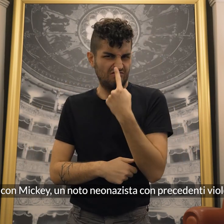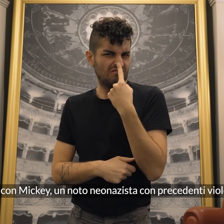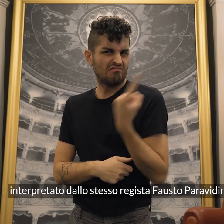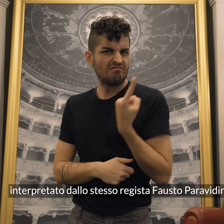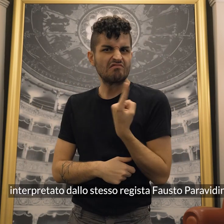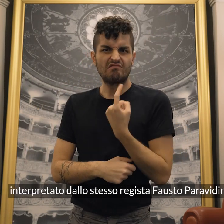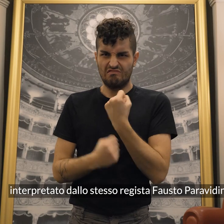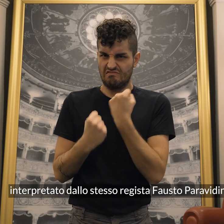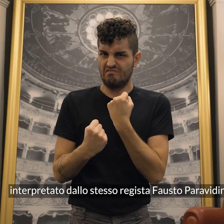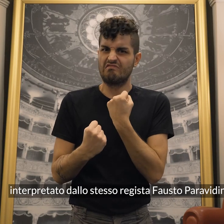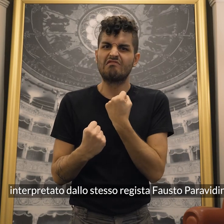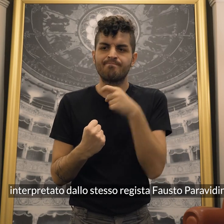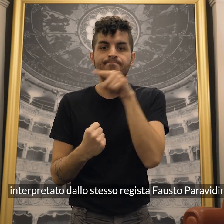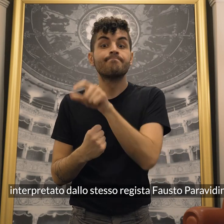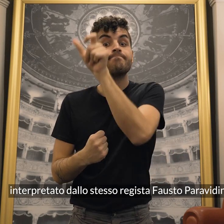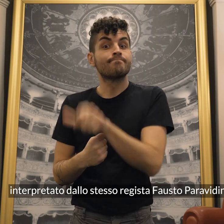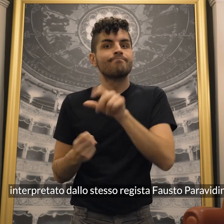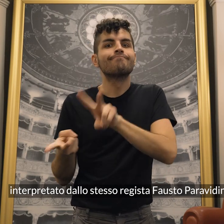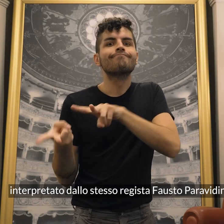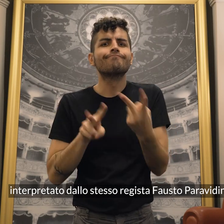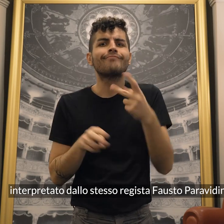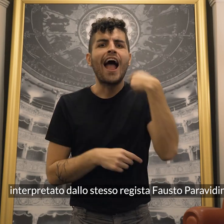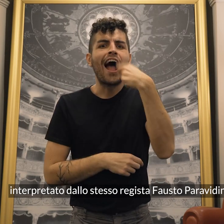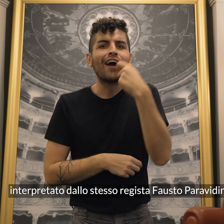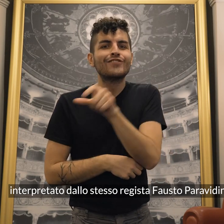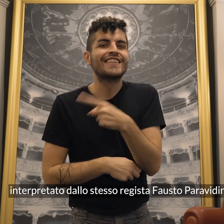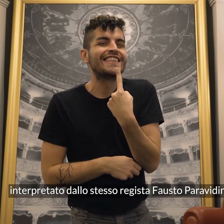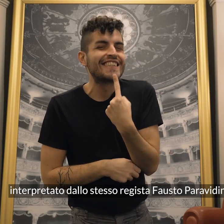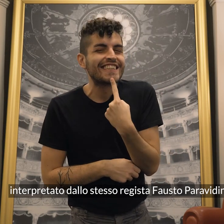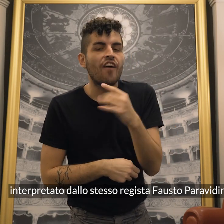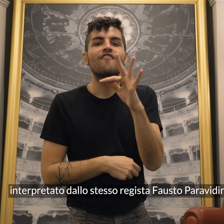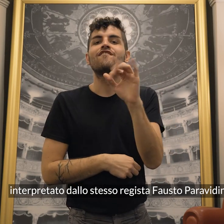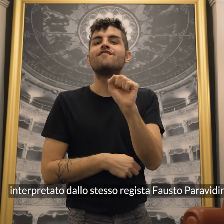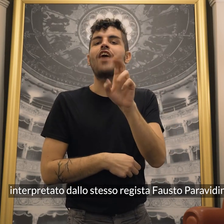interpretato dallo stesso regista Fausto Paravidino.